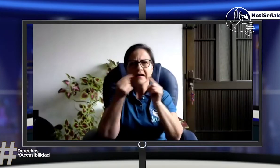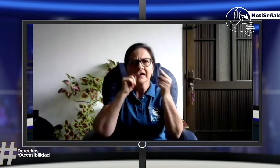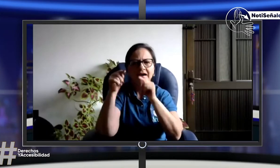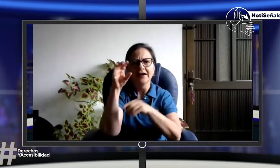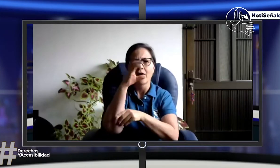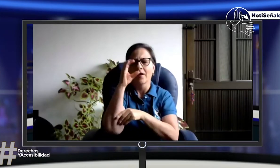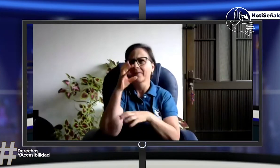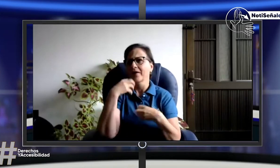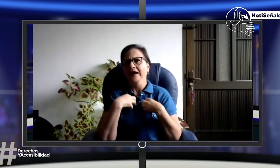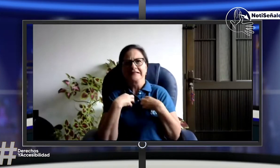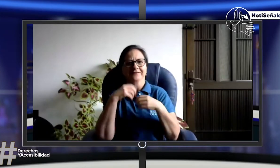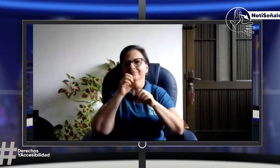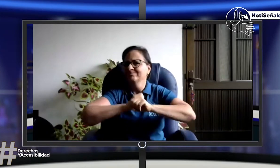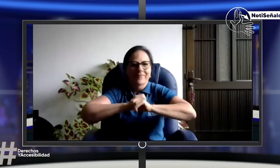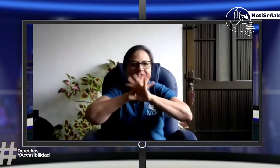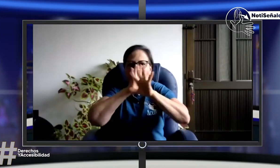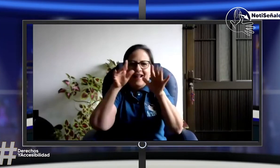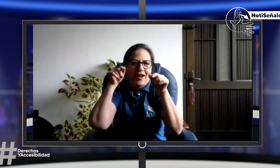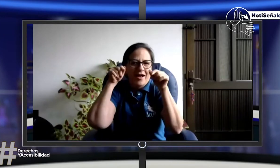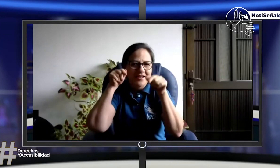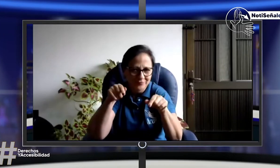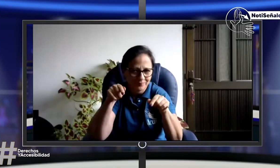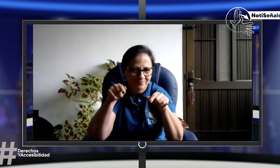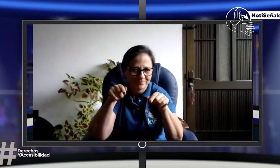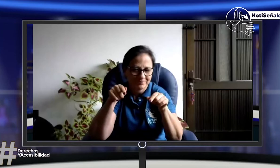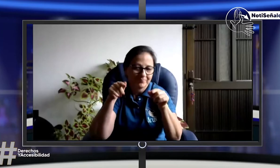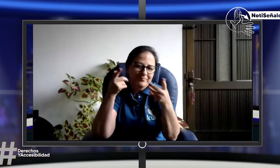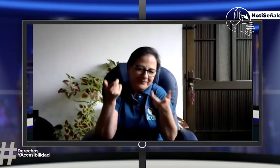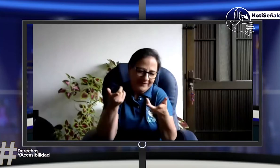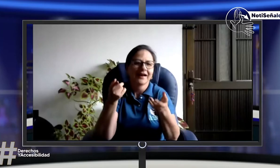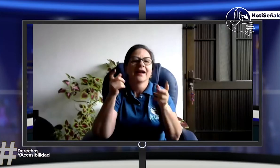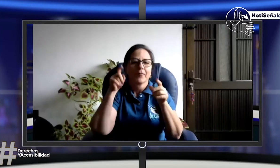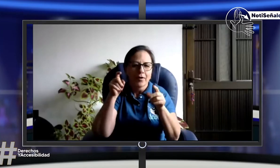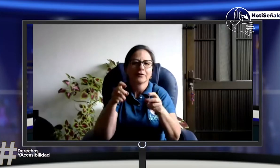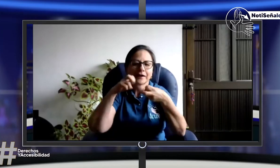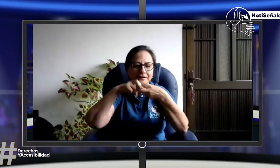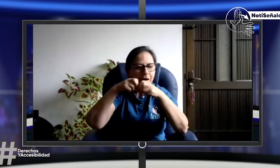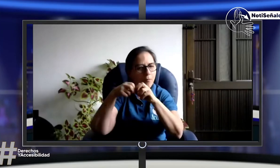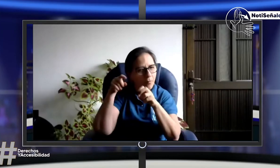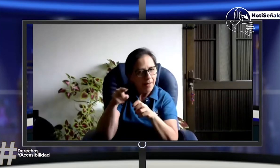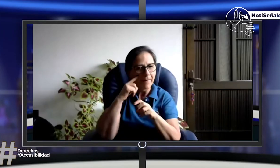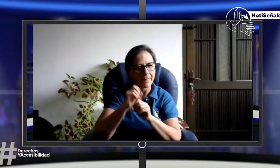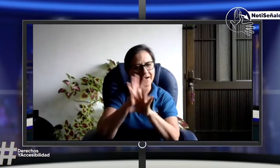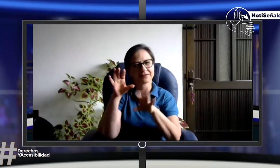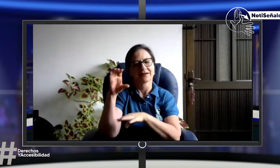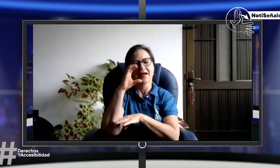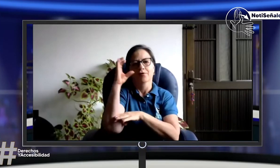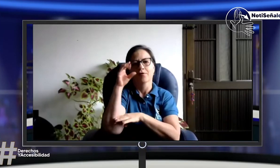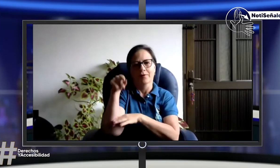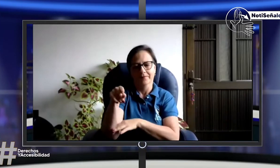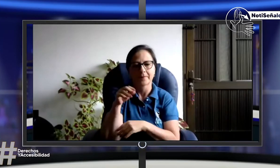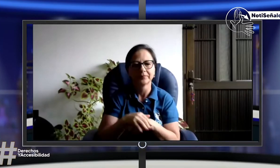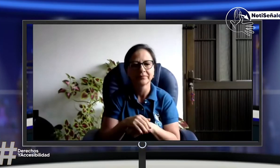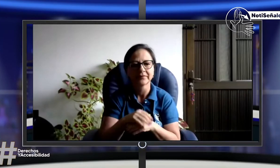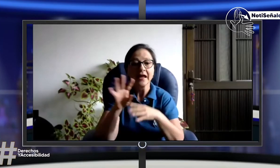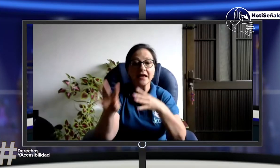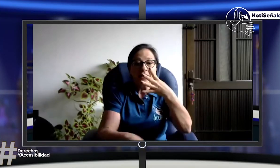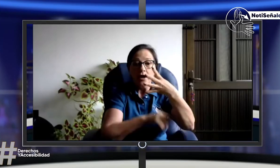pensando, bueno, ¿es un profesor sordo, un profesor oyente? No es claro, ¿sí? Hay mucha confusión al respecto y hay que